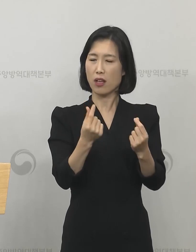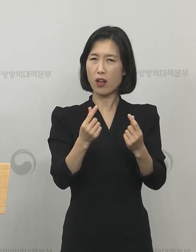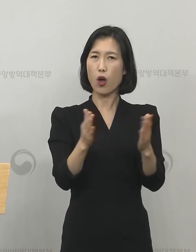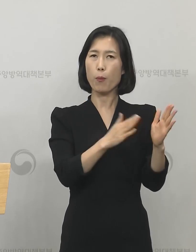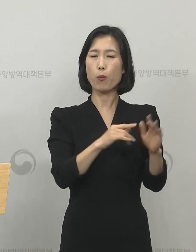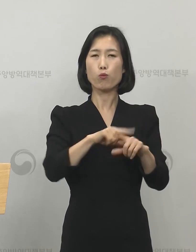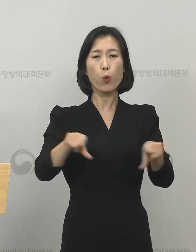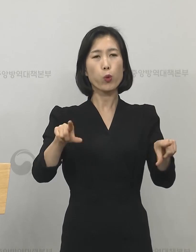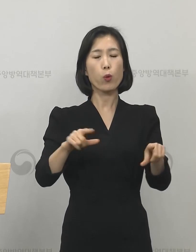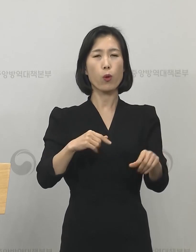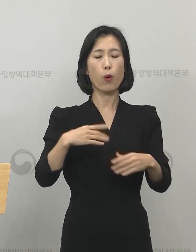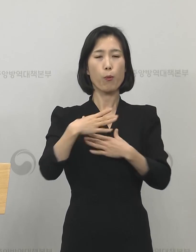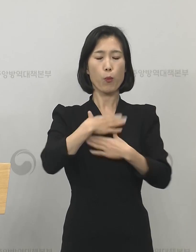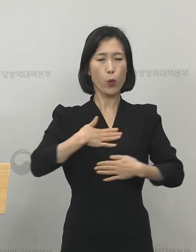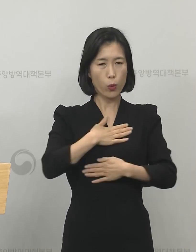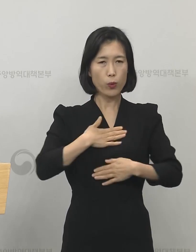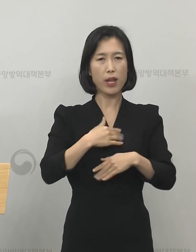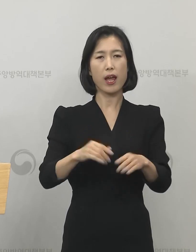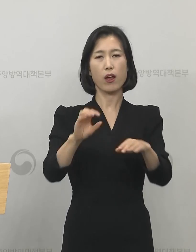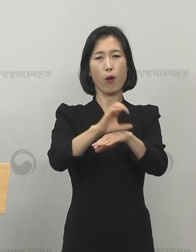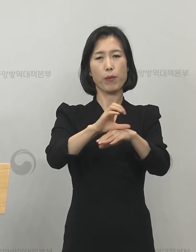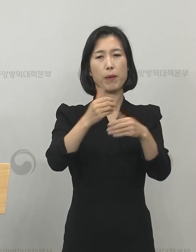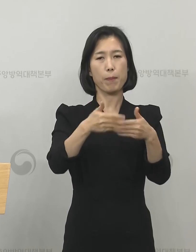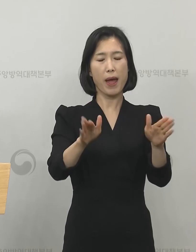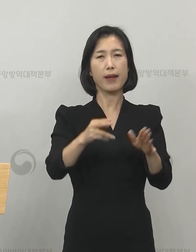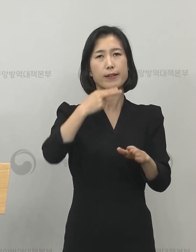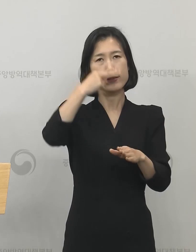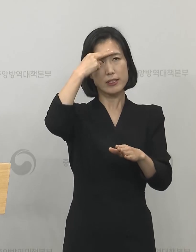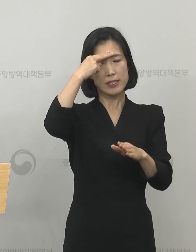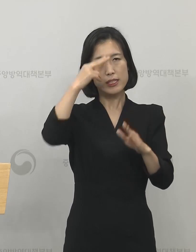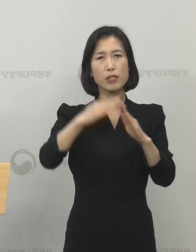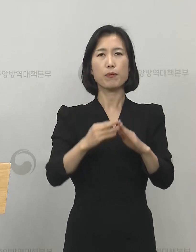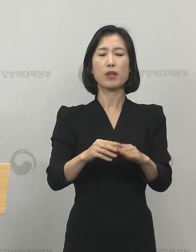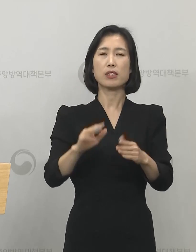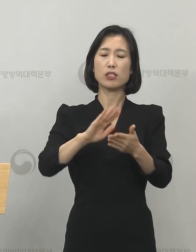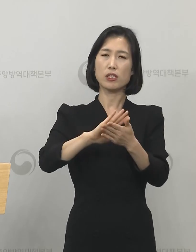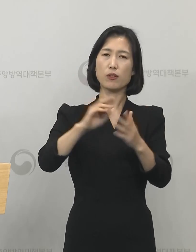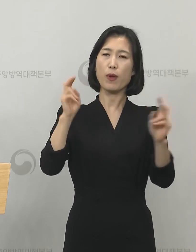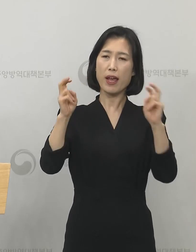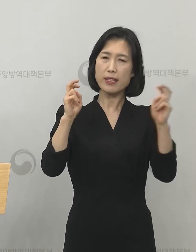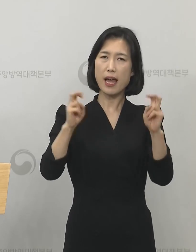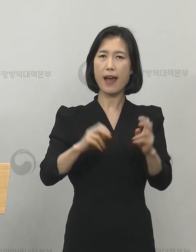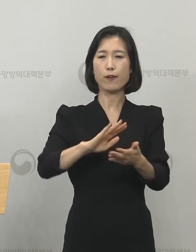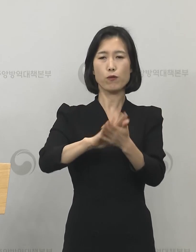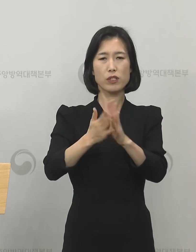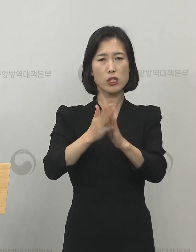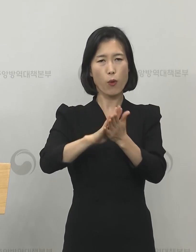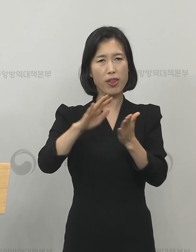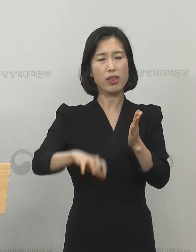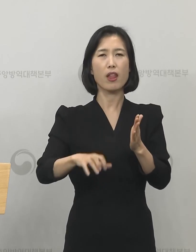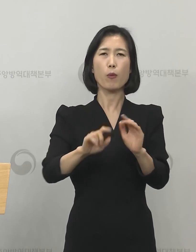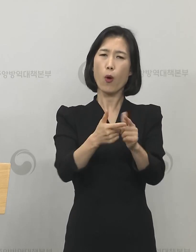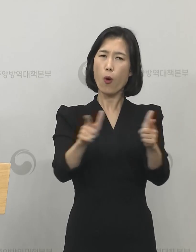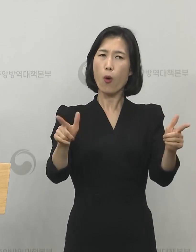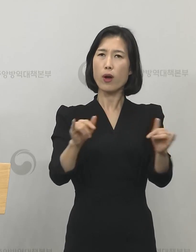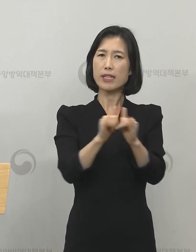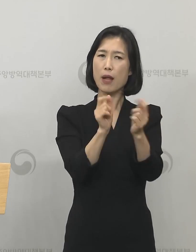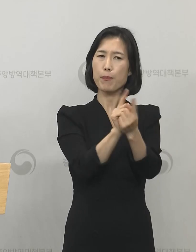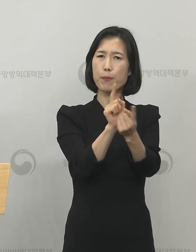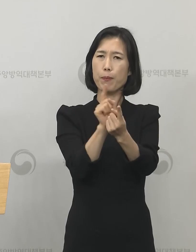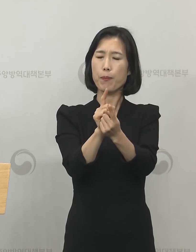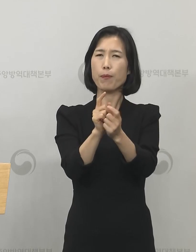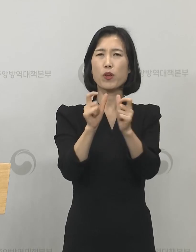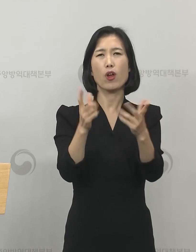있는 목욕탕, PC방, 주점, 직장, 유치원 등 지역사회에서 밀접한 접촉이 있었던